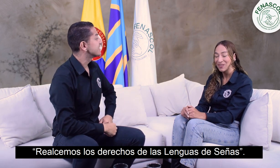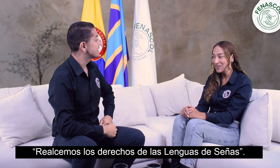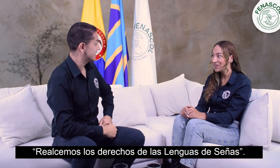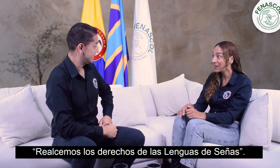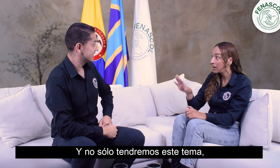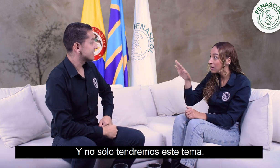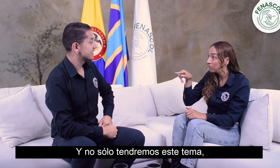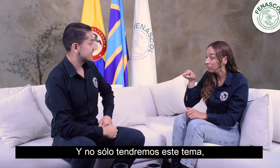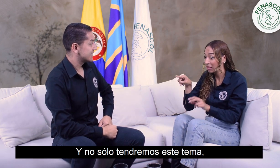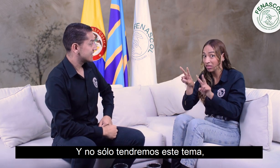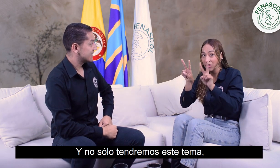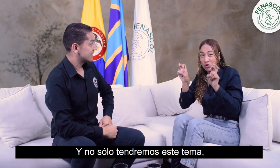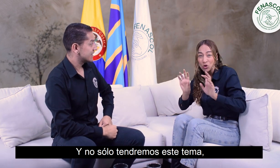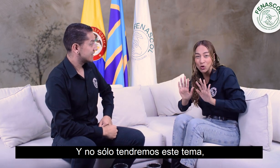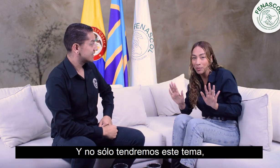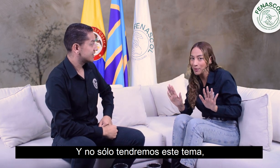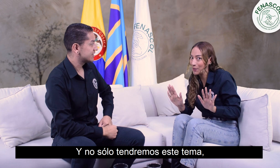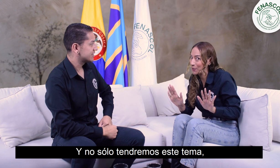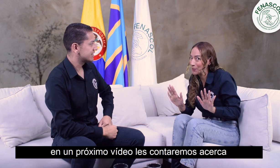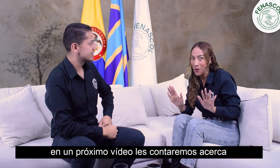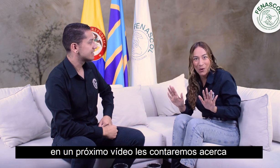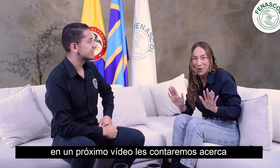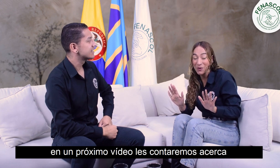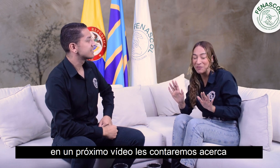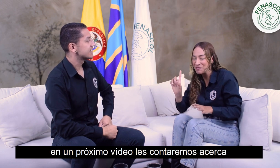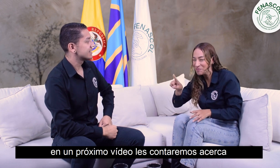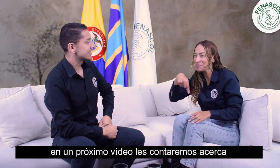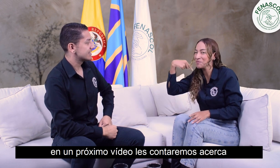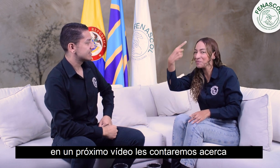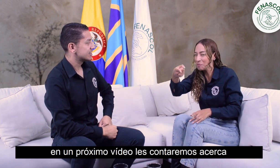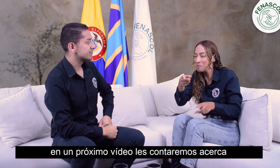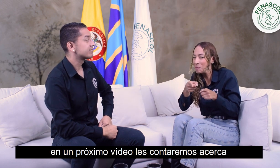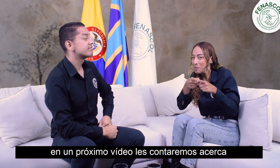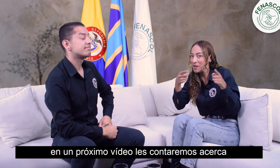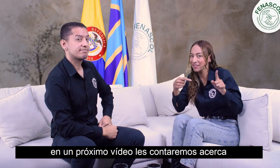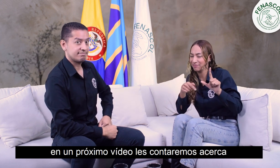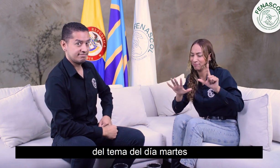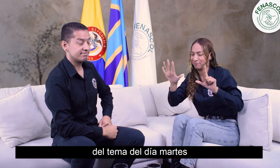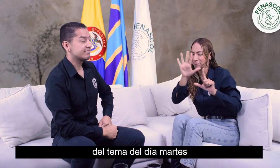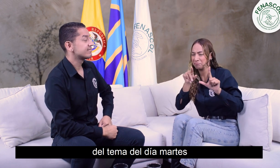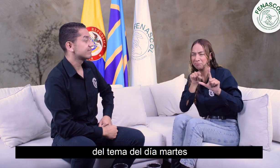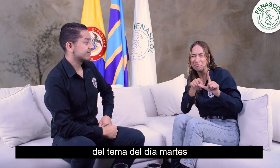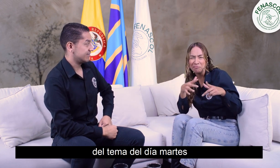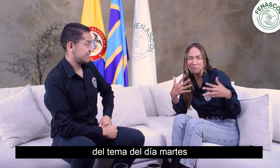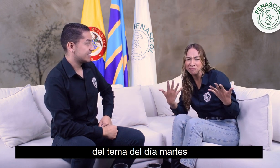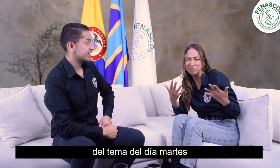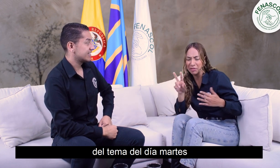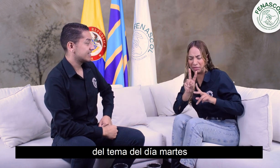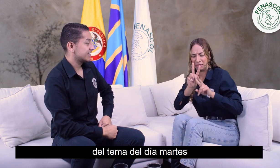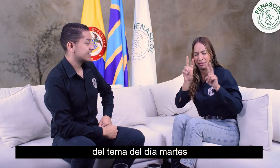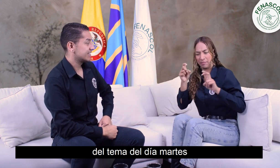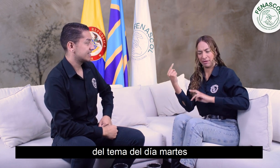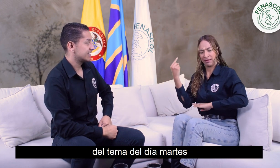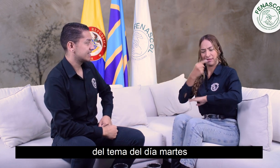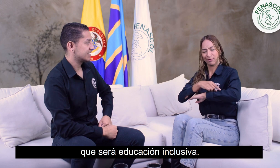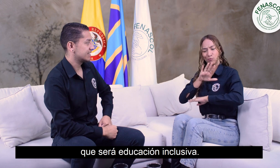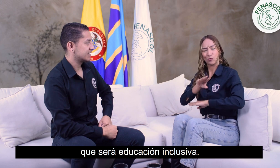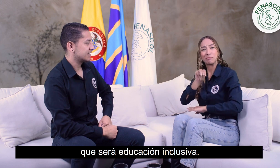Y no solo tendremos este tema. En un próximo video, les contaremos acerca del tema del día martes, que será